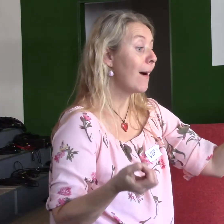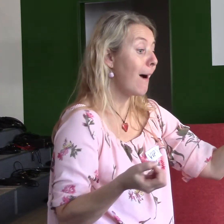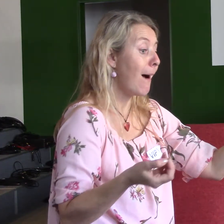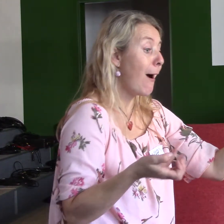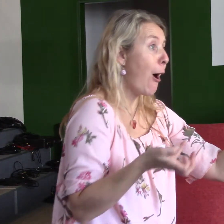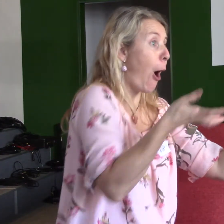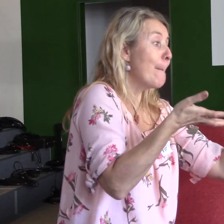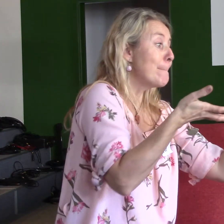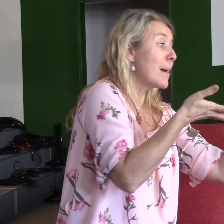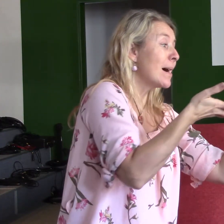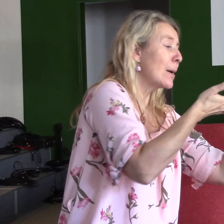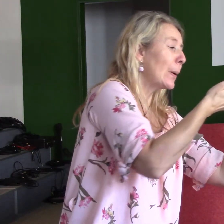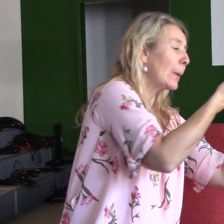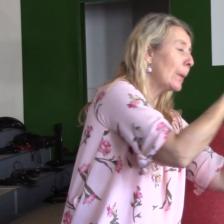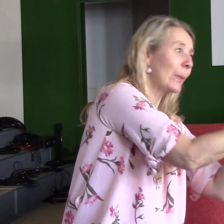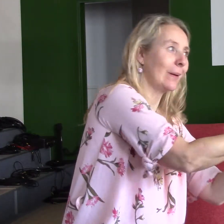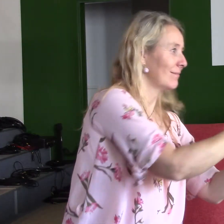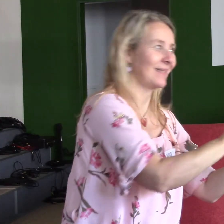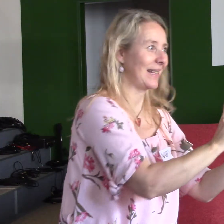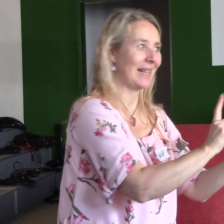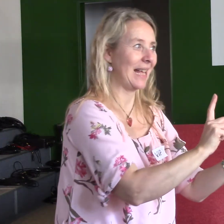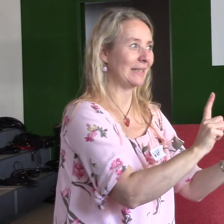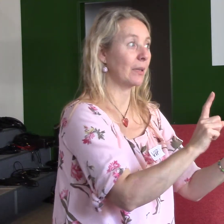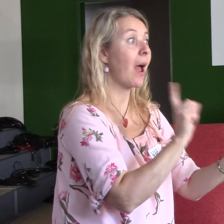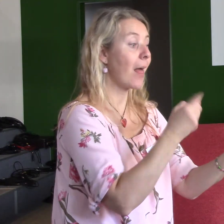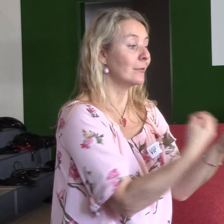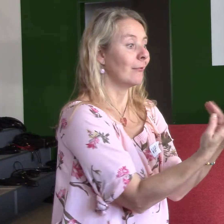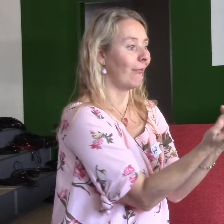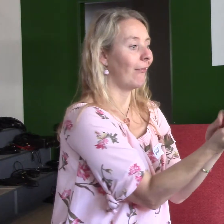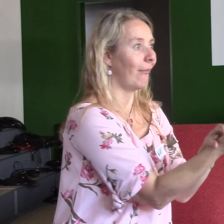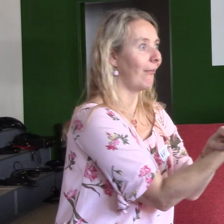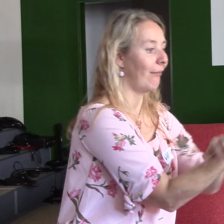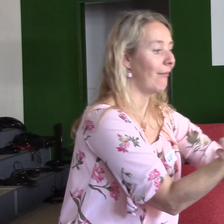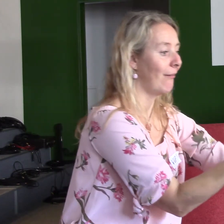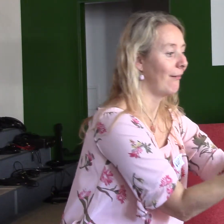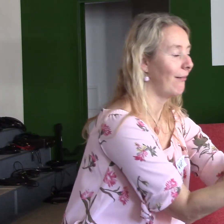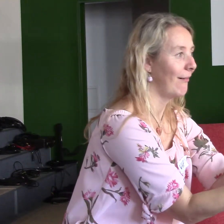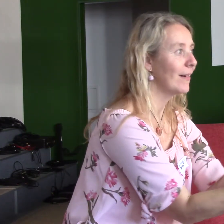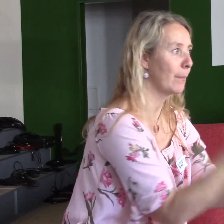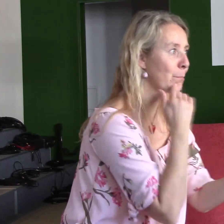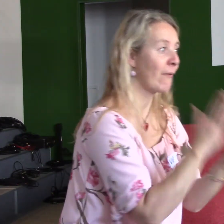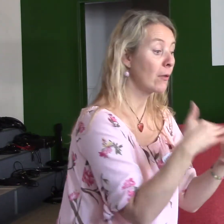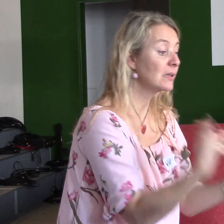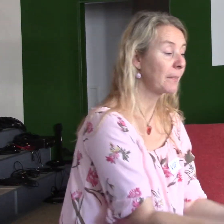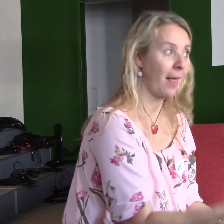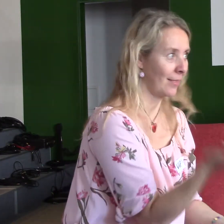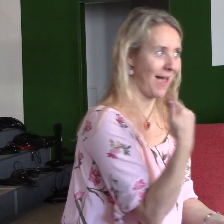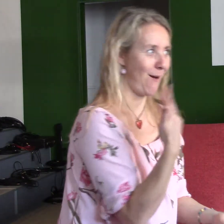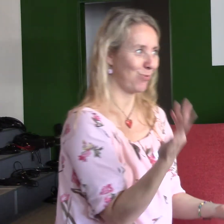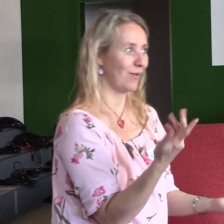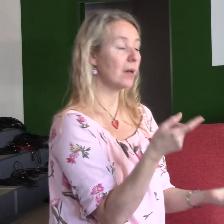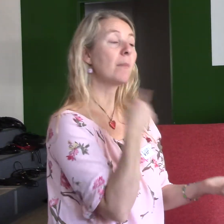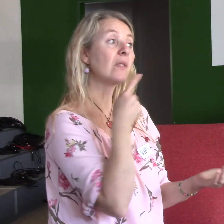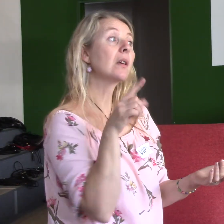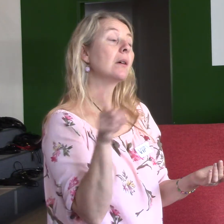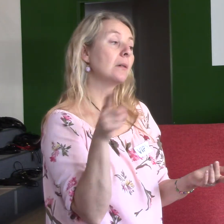třeba spadne, nebo ho nechytne, nebo ho nechce převzít. A pro mě je ta naděje, že i když člověním kam